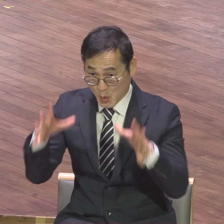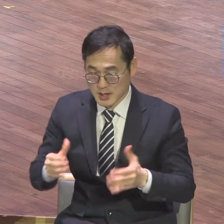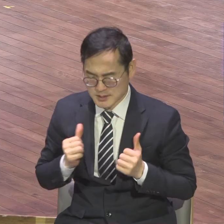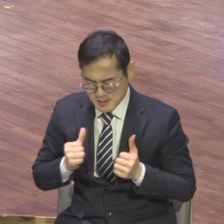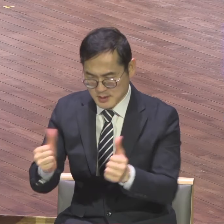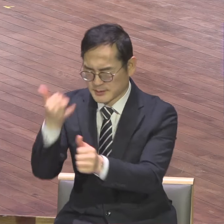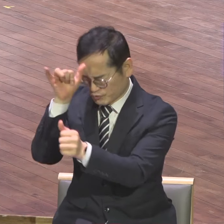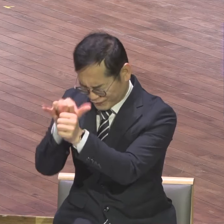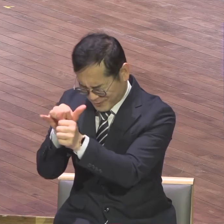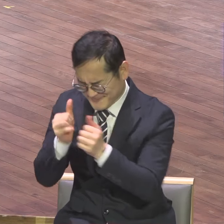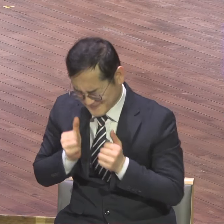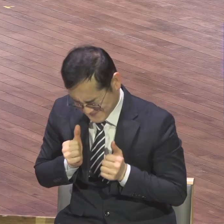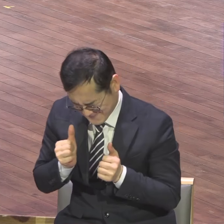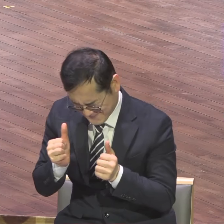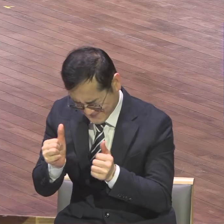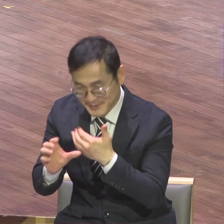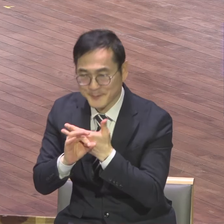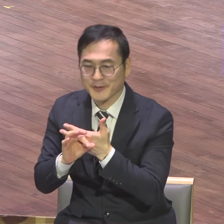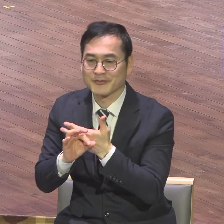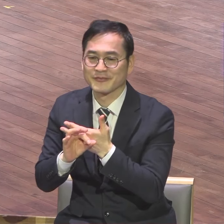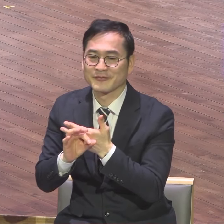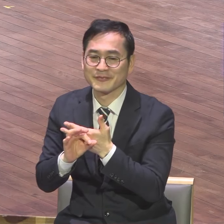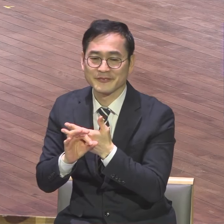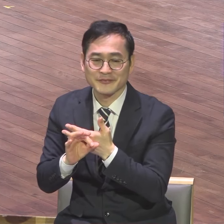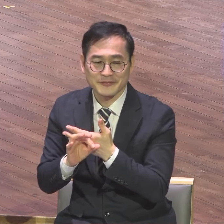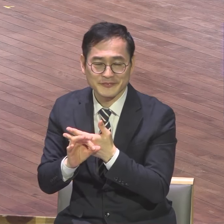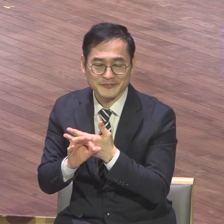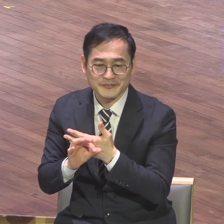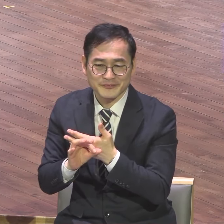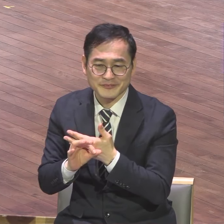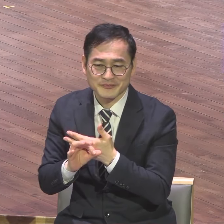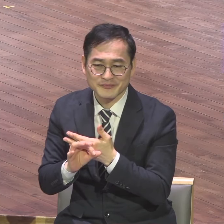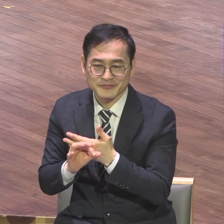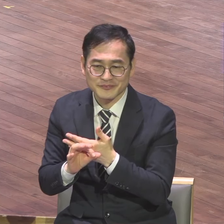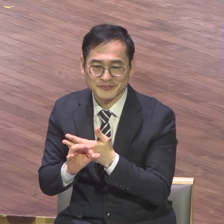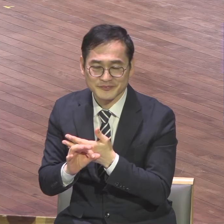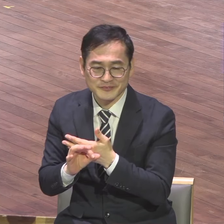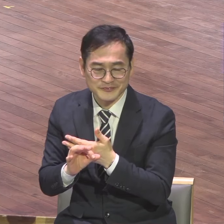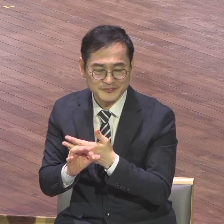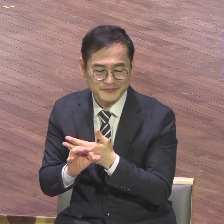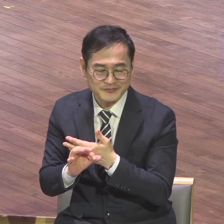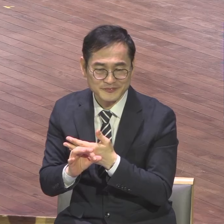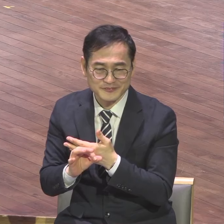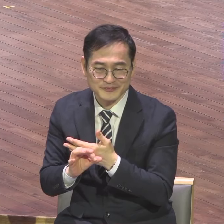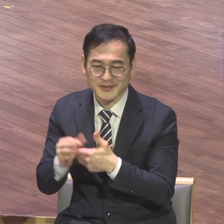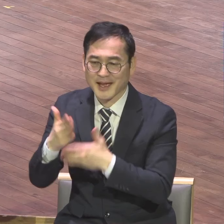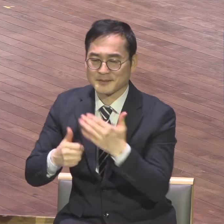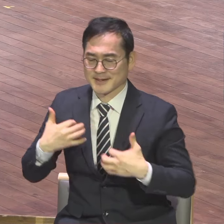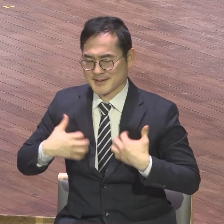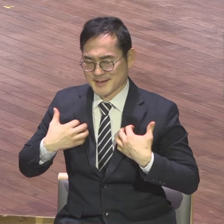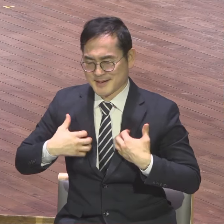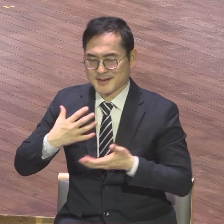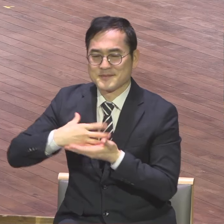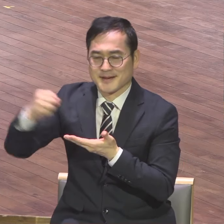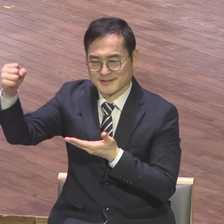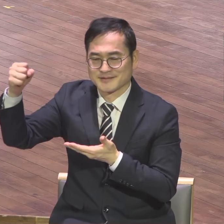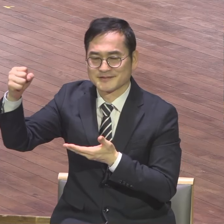통하여 정말 사명을 내가 잘 감당했다 사명완수자 다 되시기를 제물으로 축복합니다 결론입니다